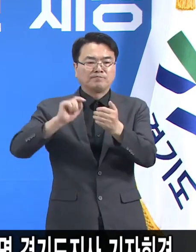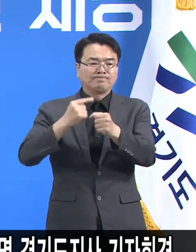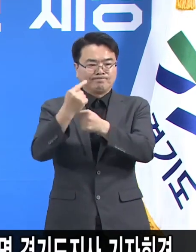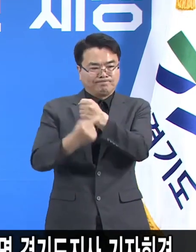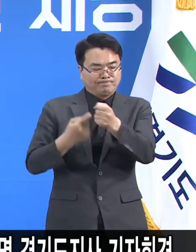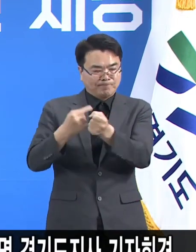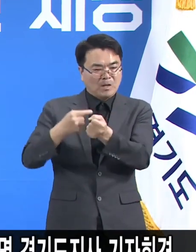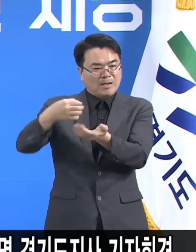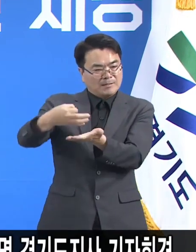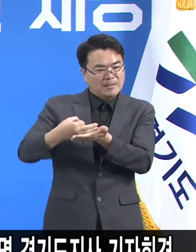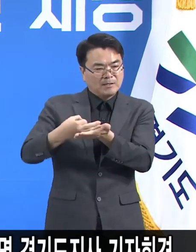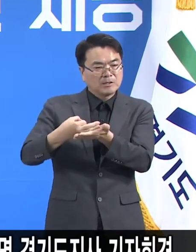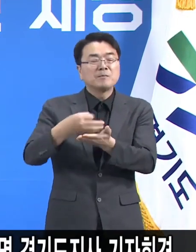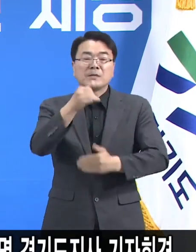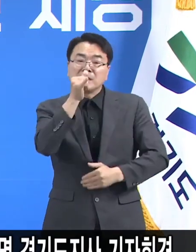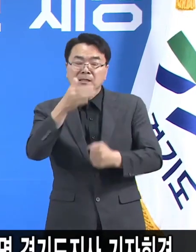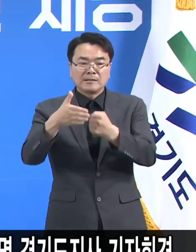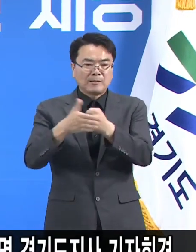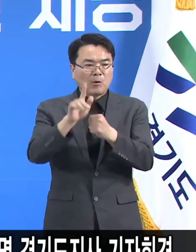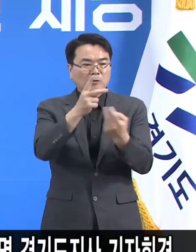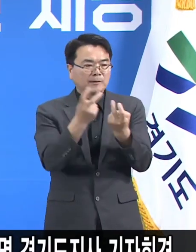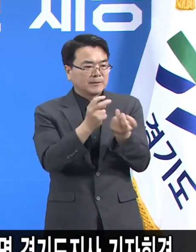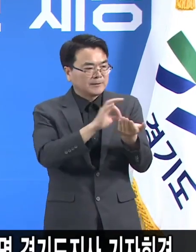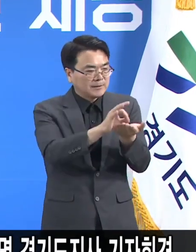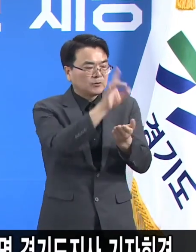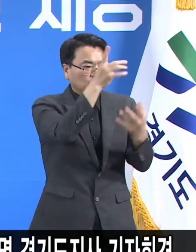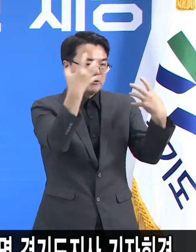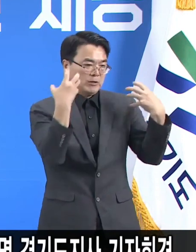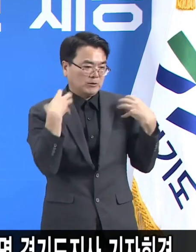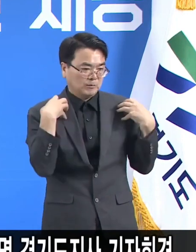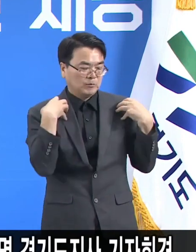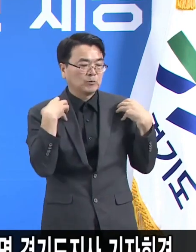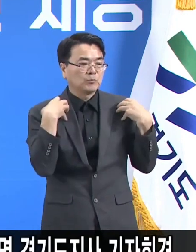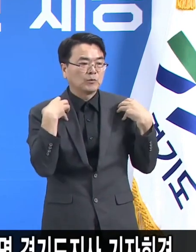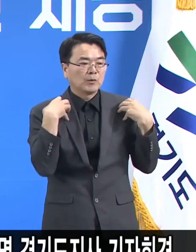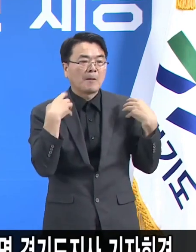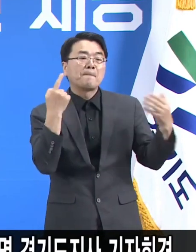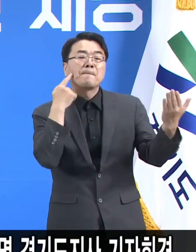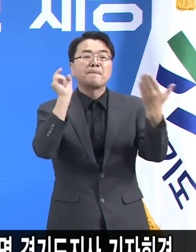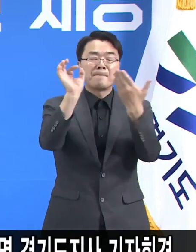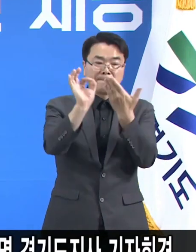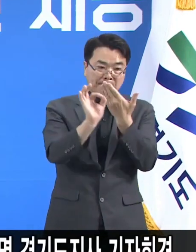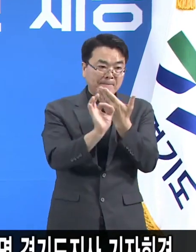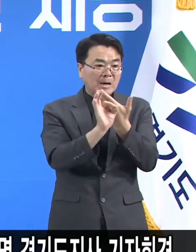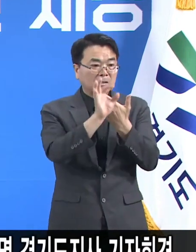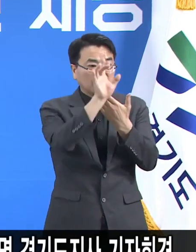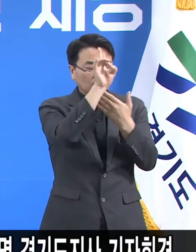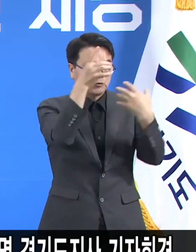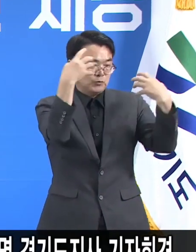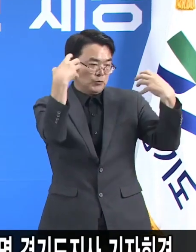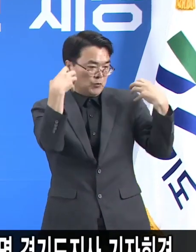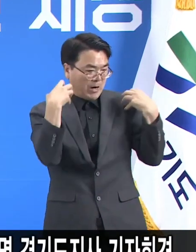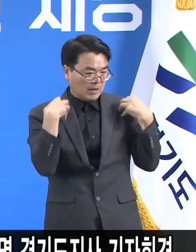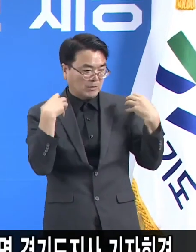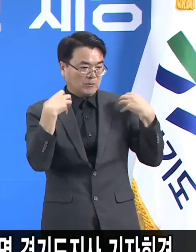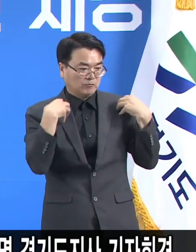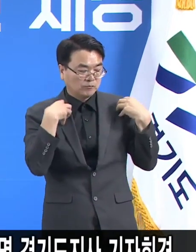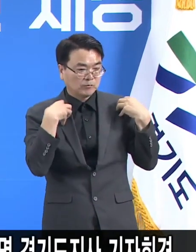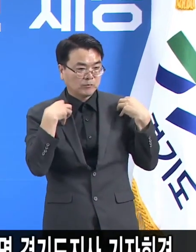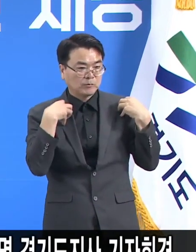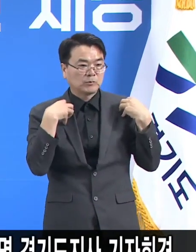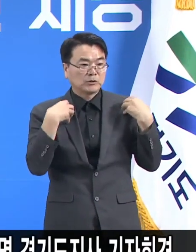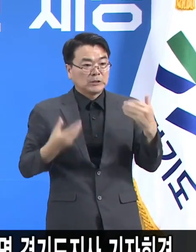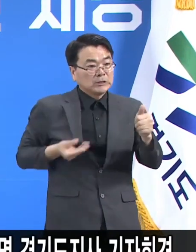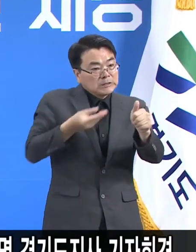지금 중앙정부에 전국민 재난지원금이 지급될 경우에 매칭을 하게 될 가능성이 꽤